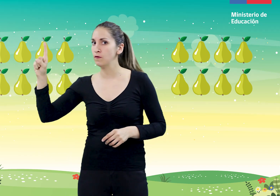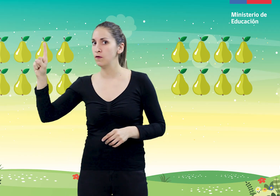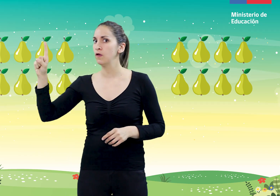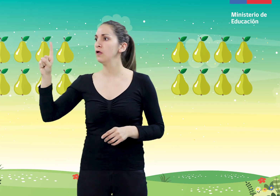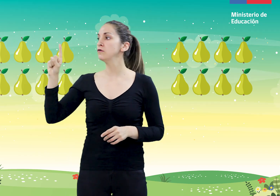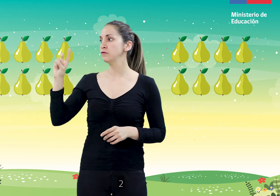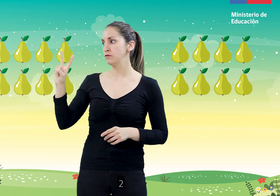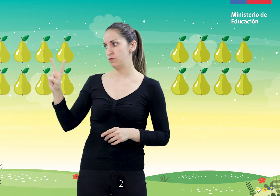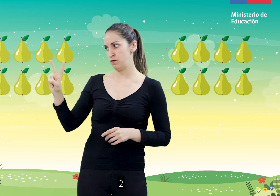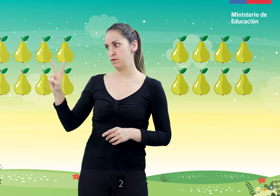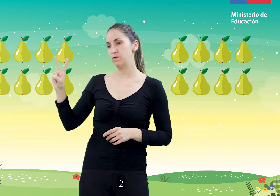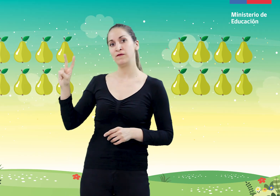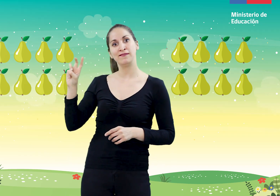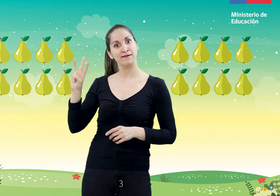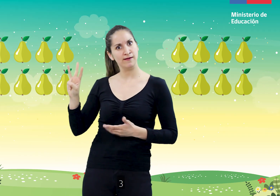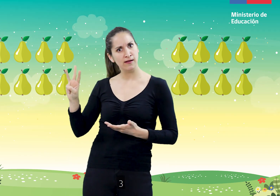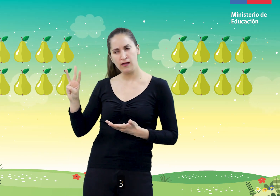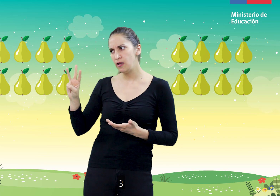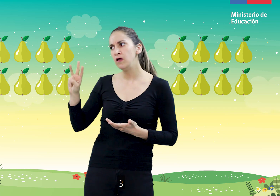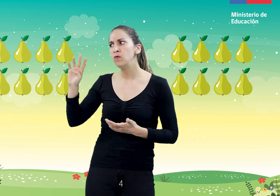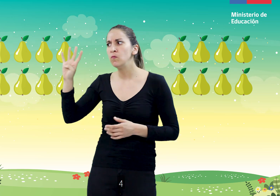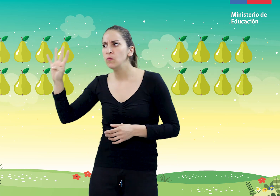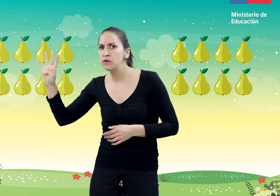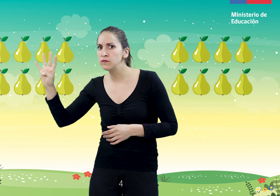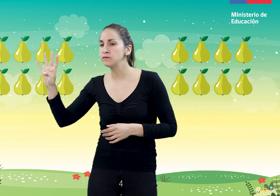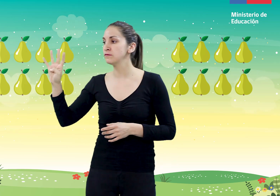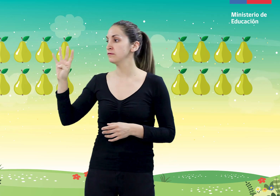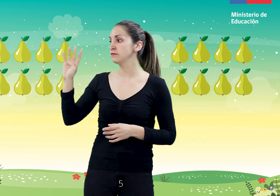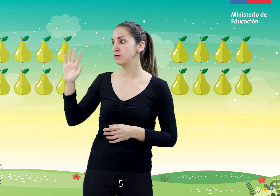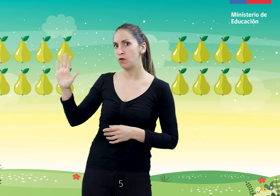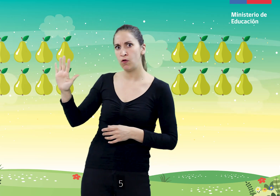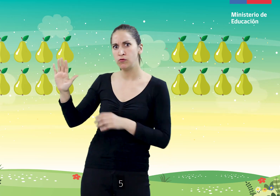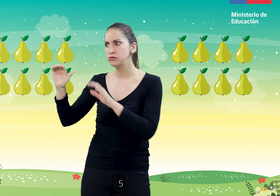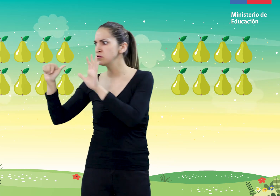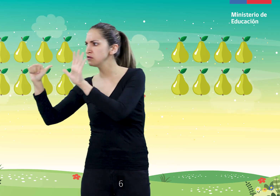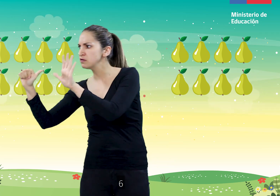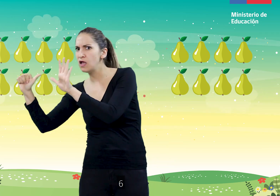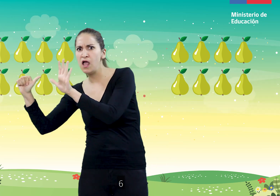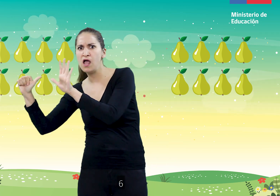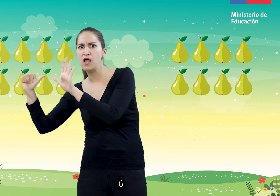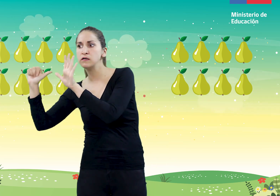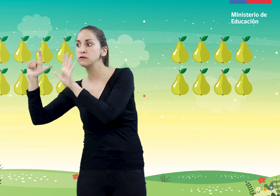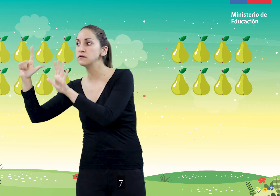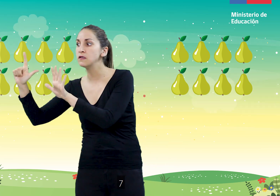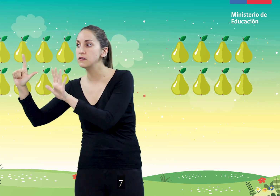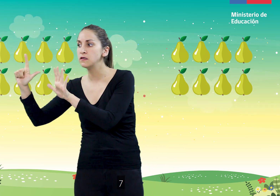2, 3, 4, 5, 6, 7,